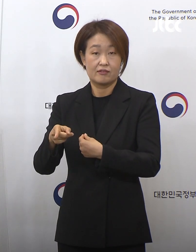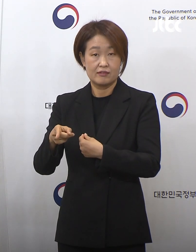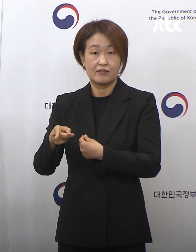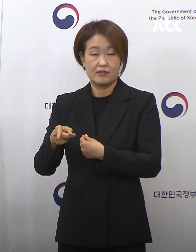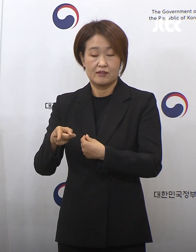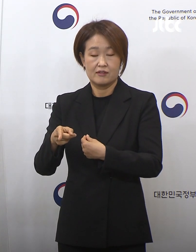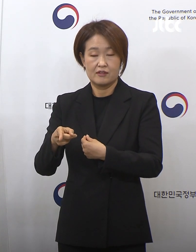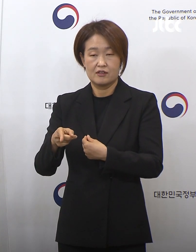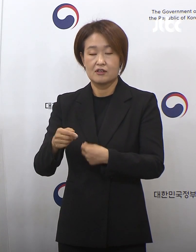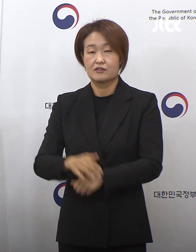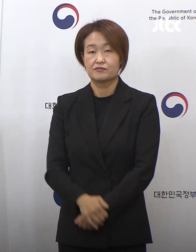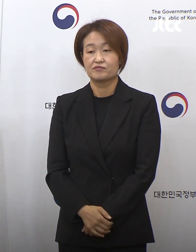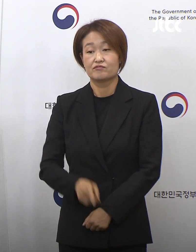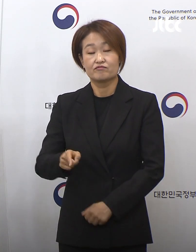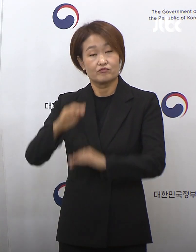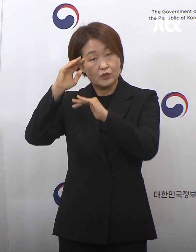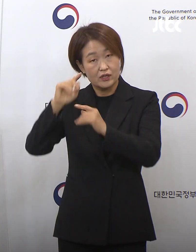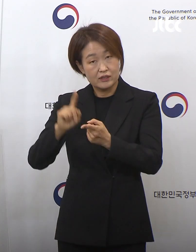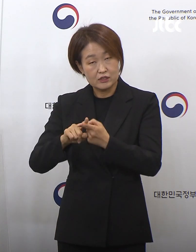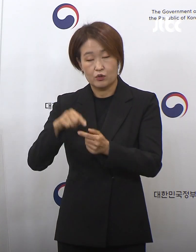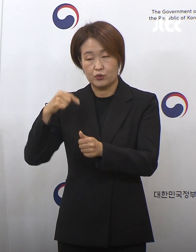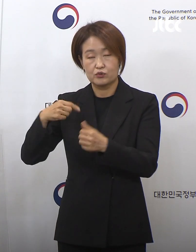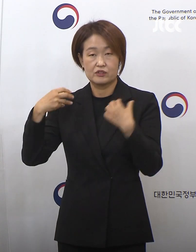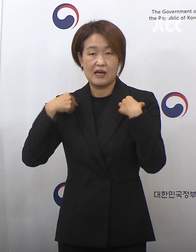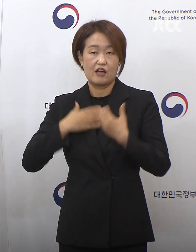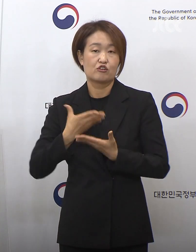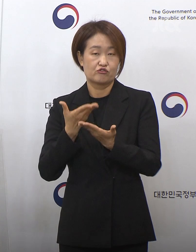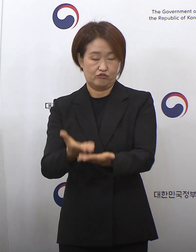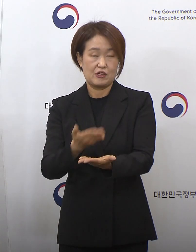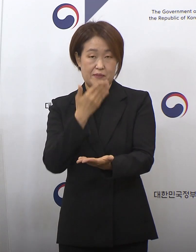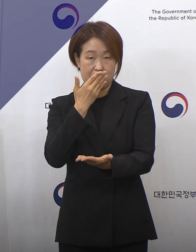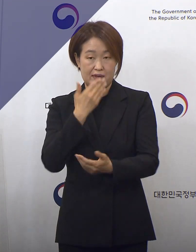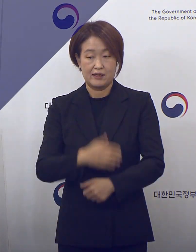고사장으로 안내될 수 있도록 해주시기를 바랍니다.